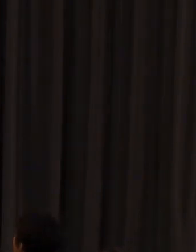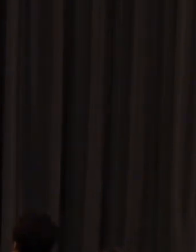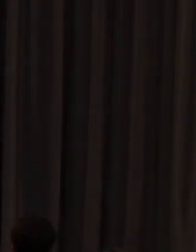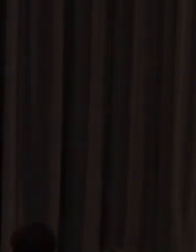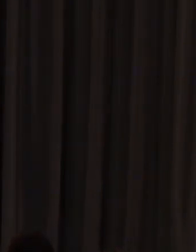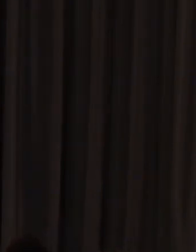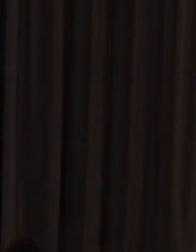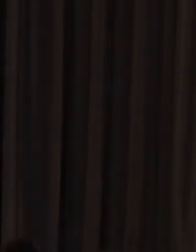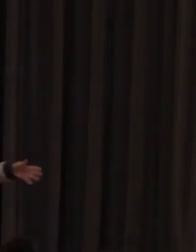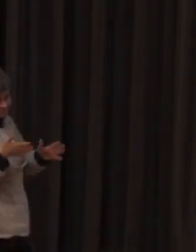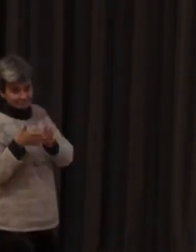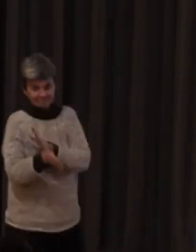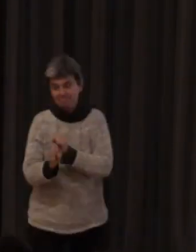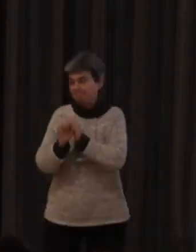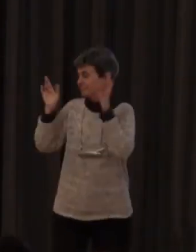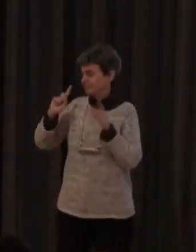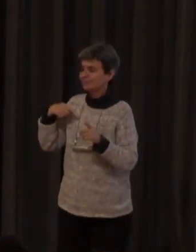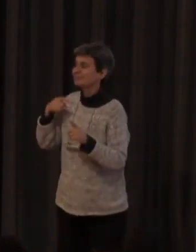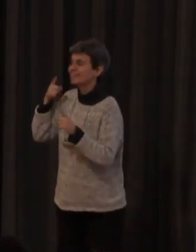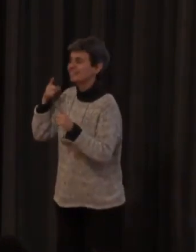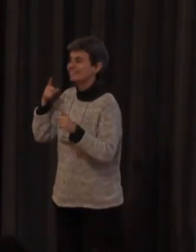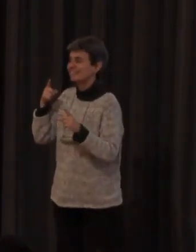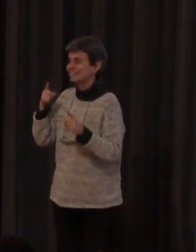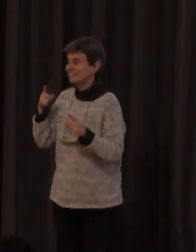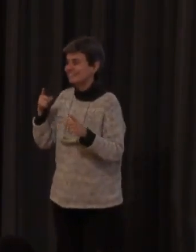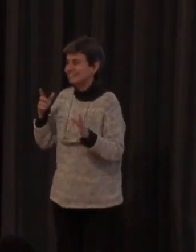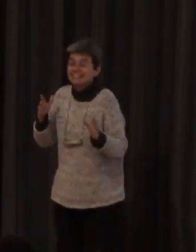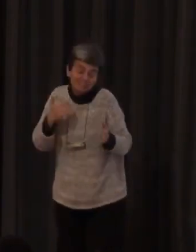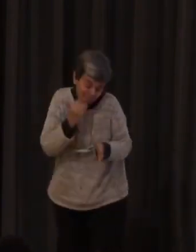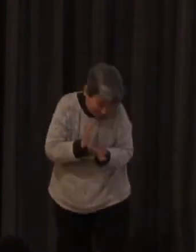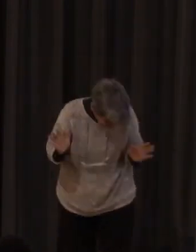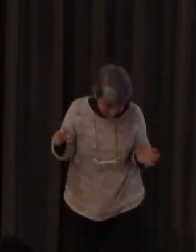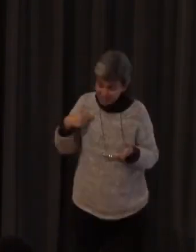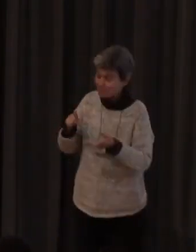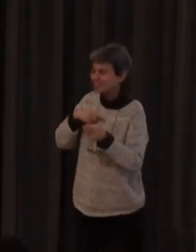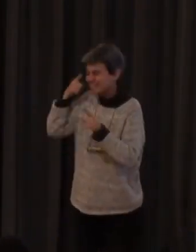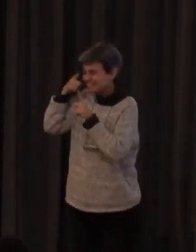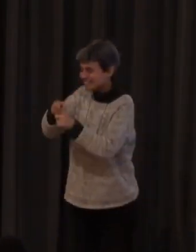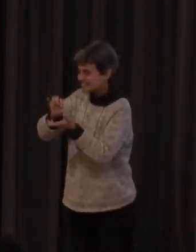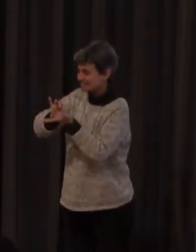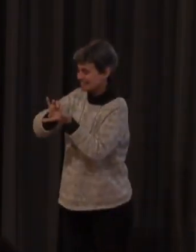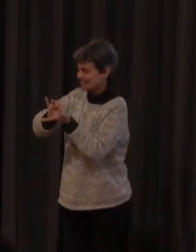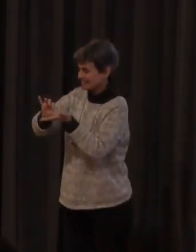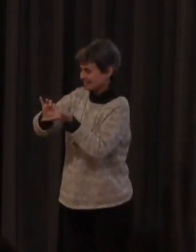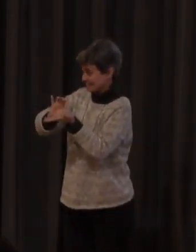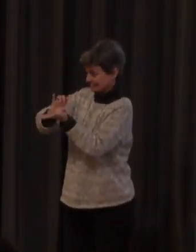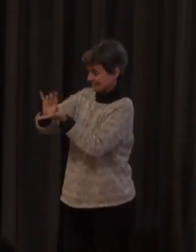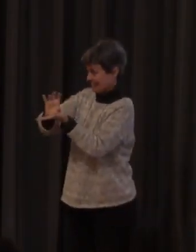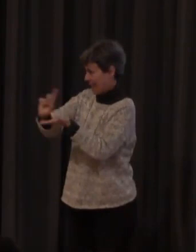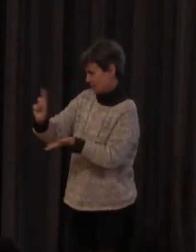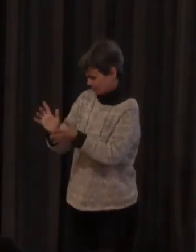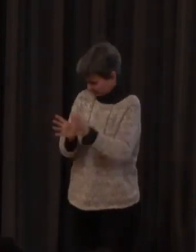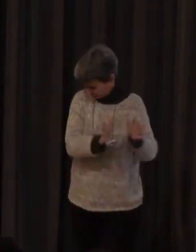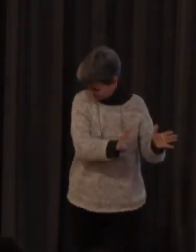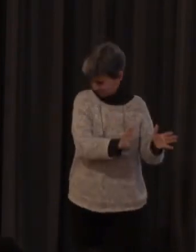a ver puede ser que no me haya explicado con mucha claridad anteriormente bueno si te has explicado con claridad la